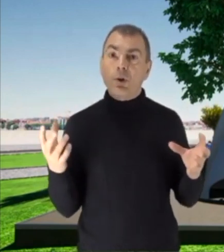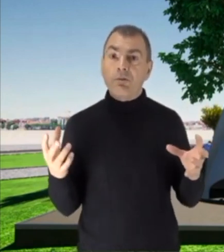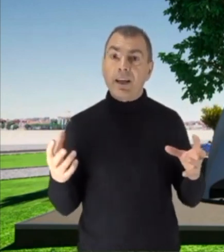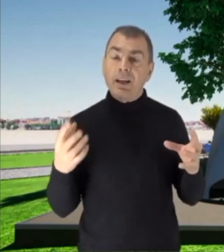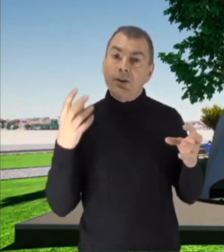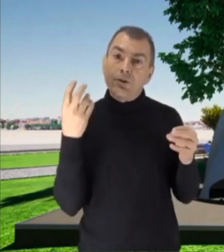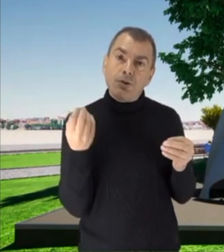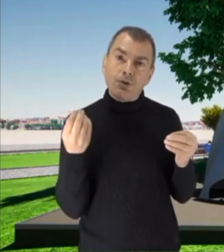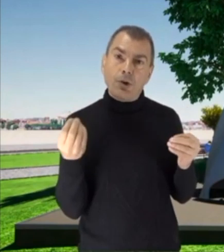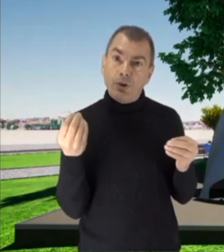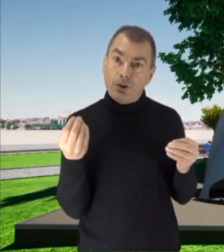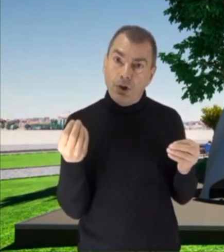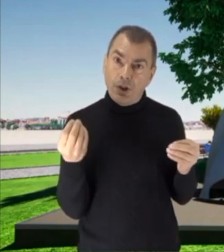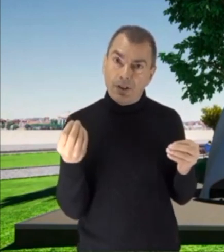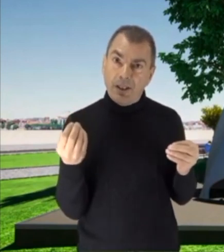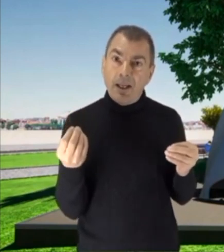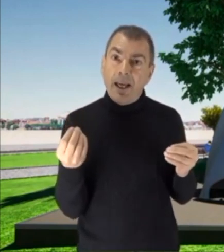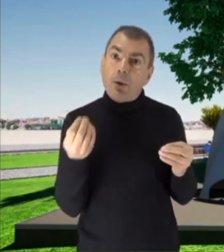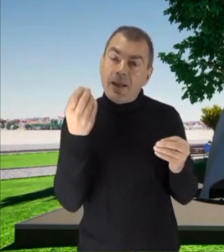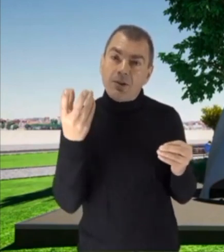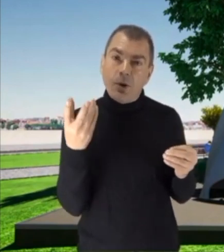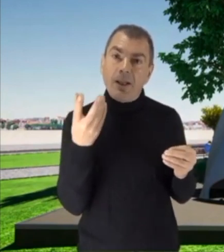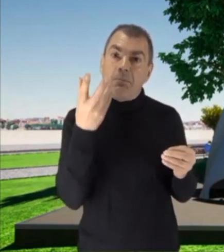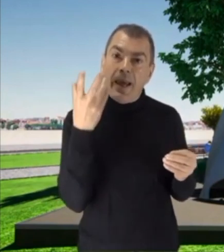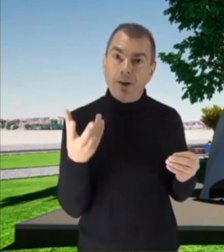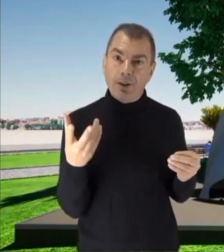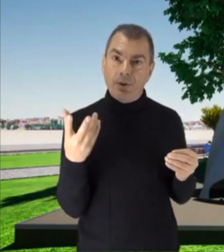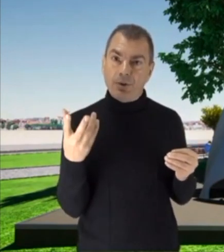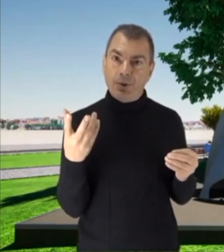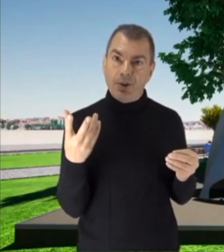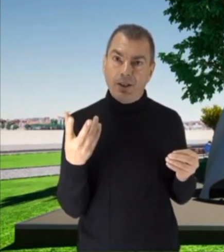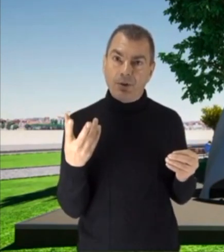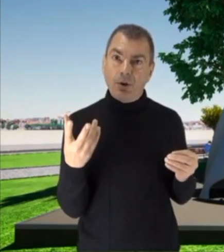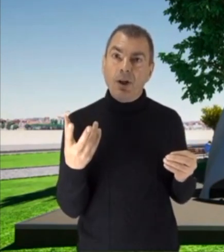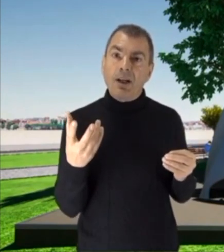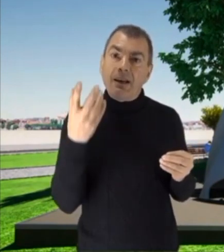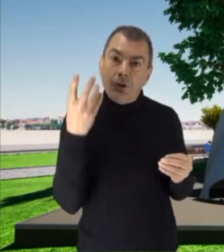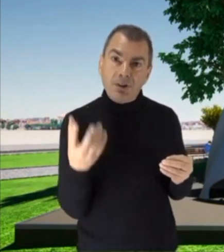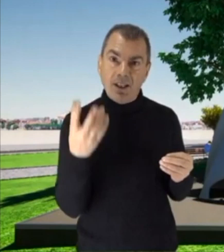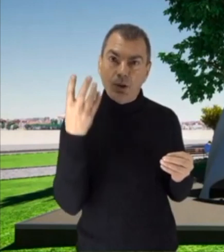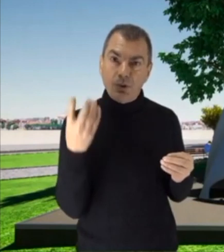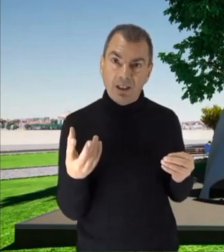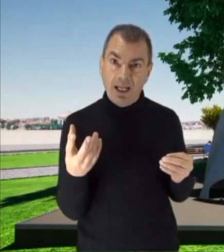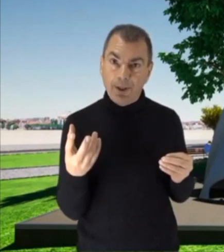dove non solo voi sordi, e questo è il bello di questo progetto, la vostra comunità